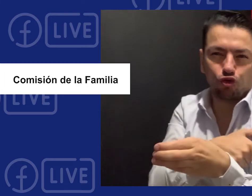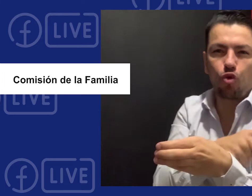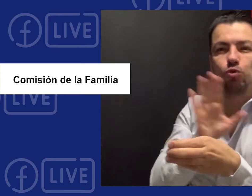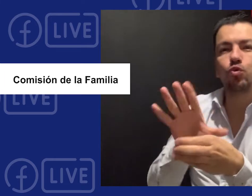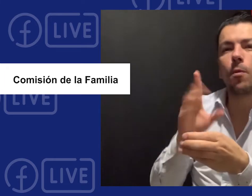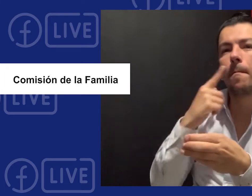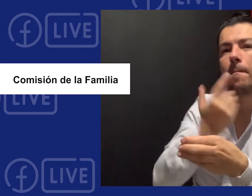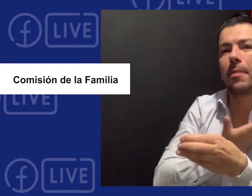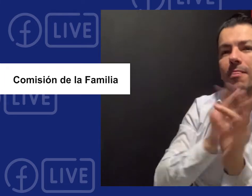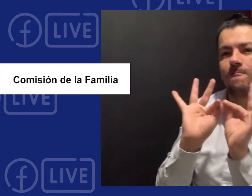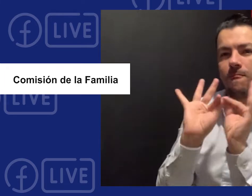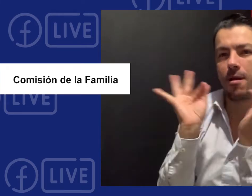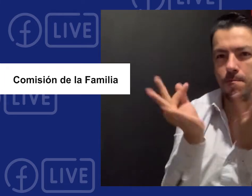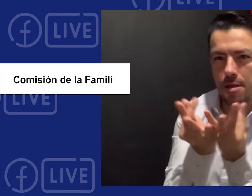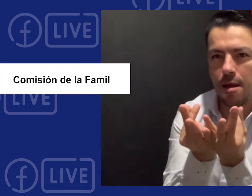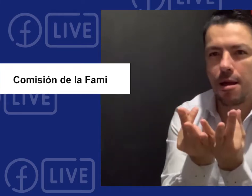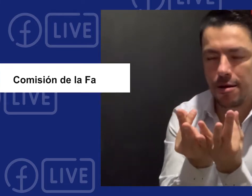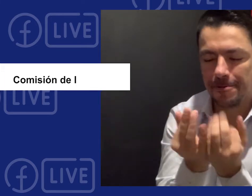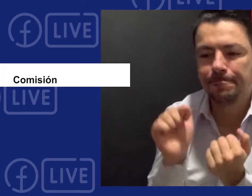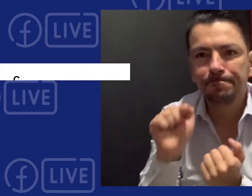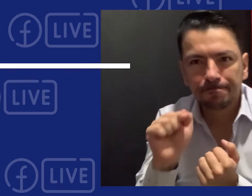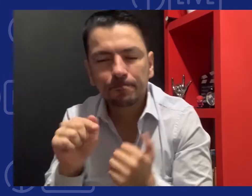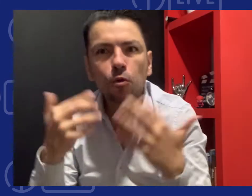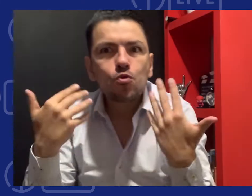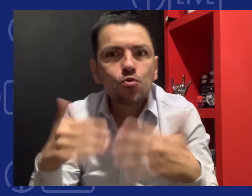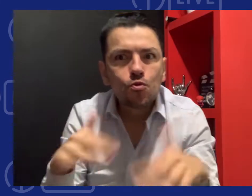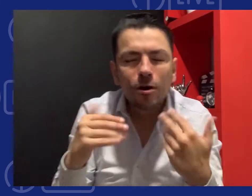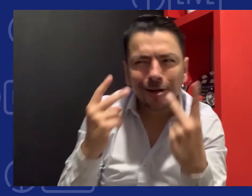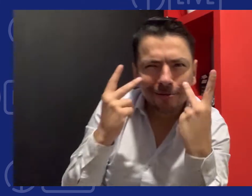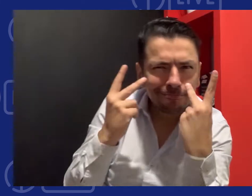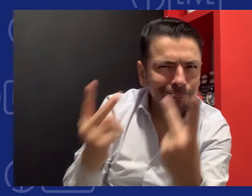hace parte de FENASCOL. Está conformada por Padres de Familia.